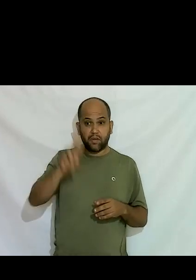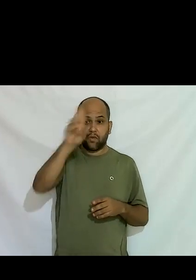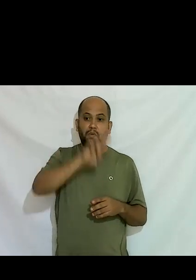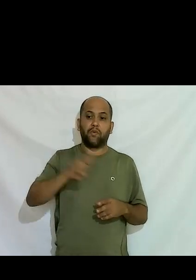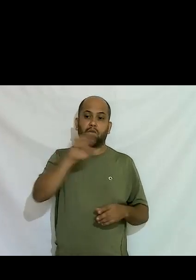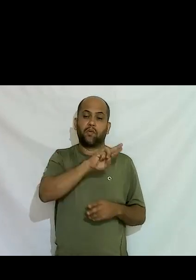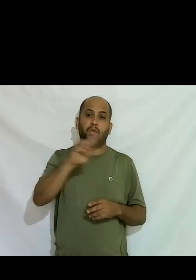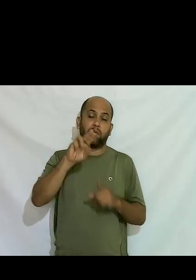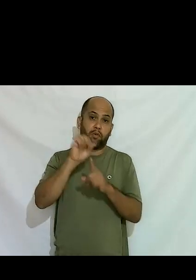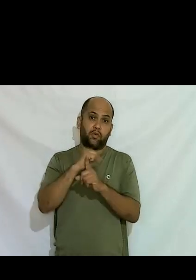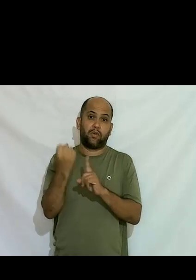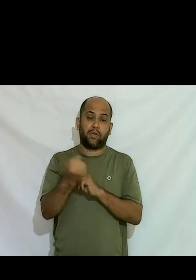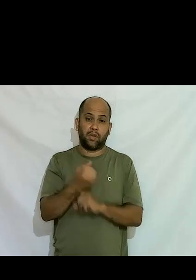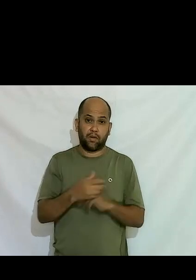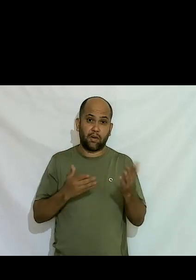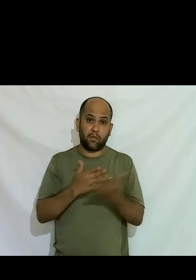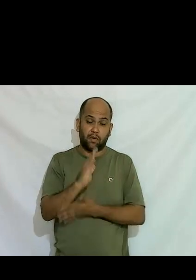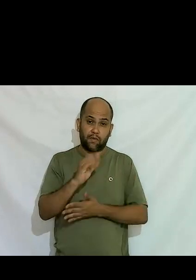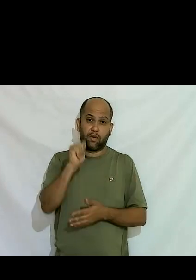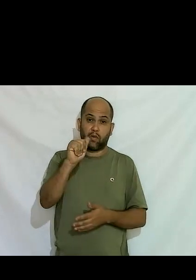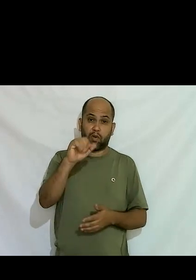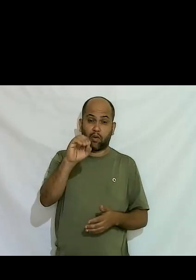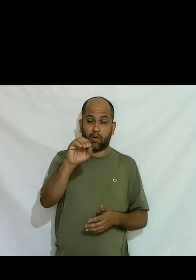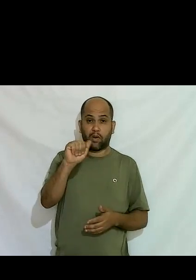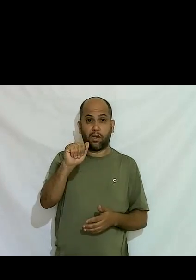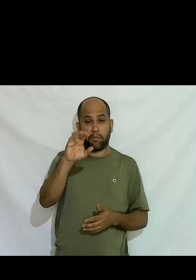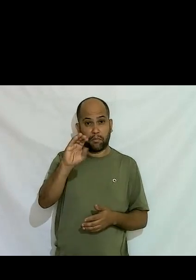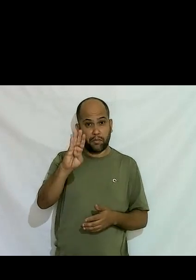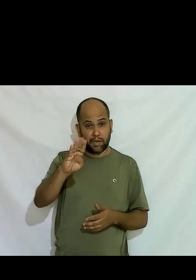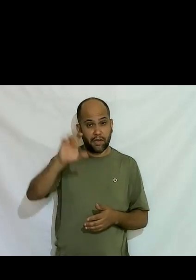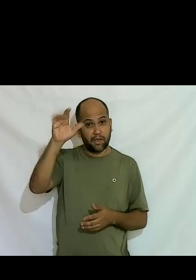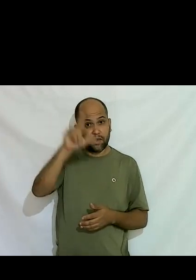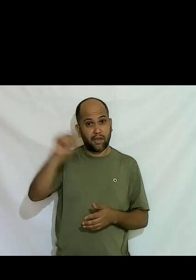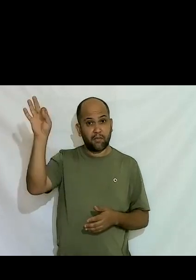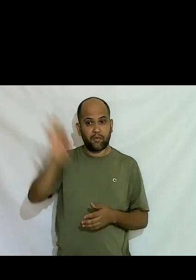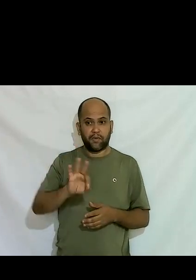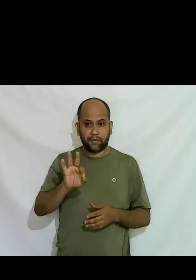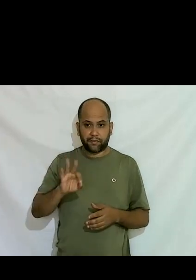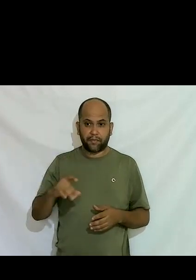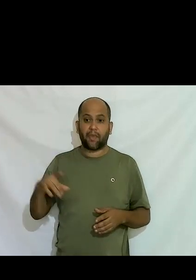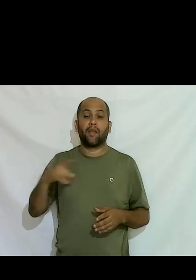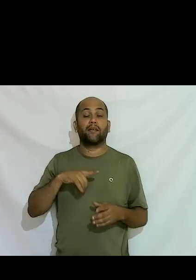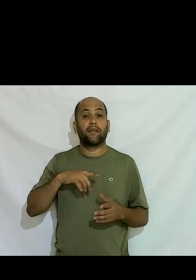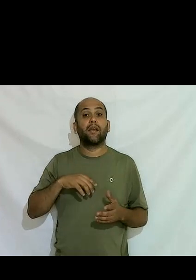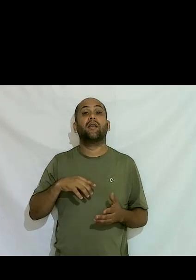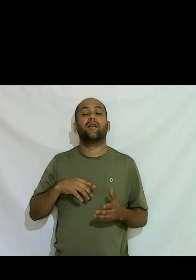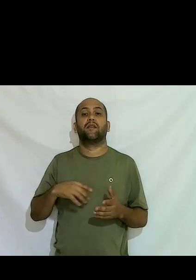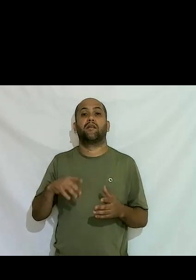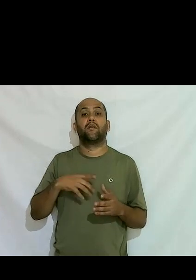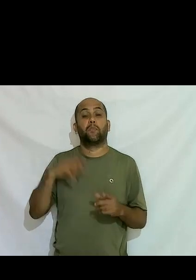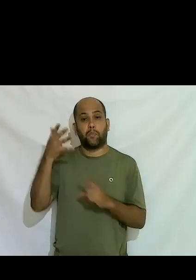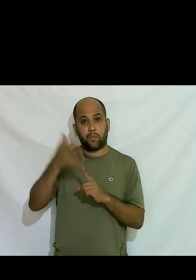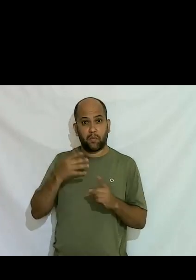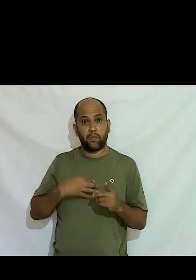unanimidade na ordem dos advogados do Brasil tenho assento no comitê de direitos sexuais da UOL da Association for